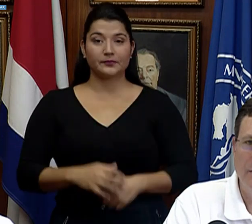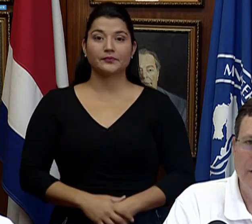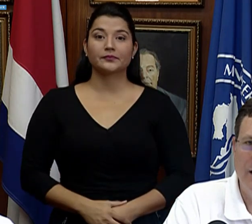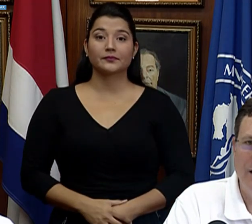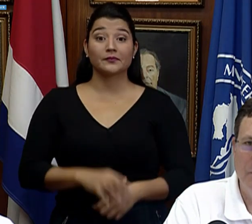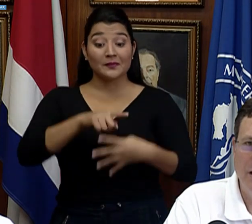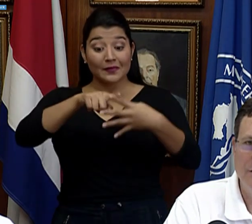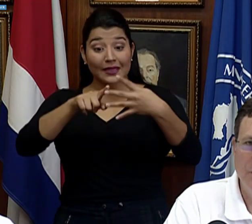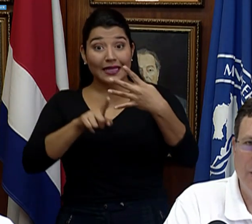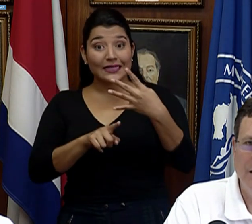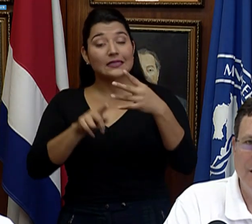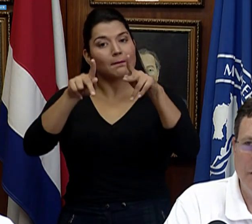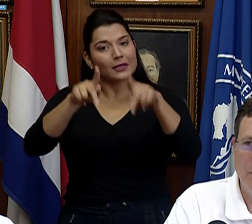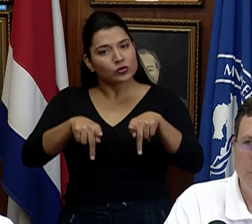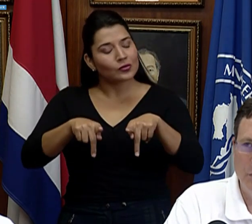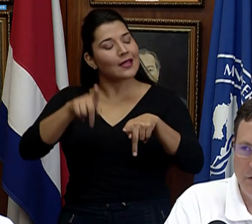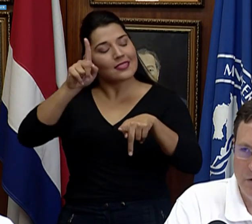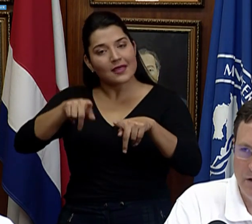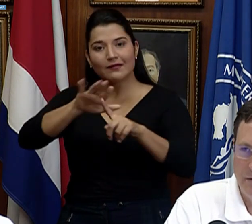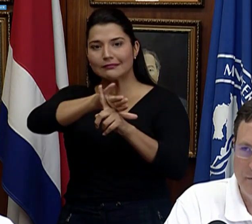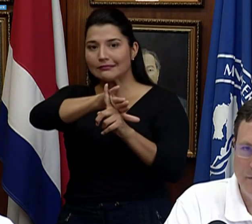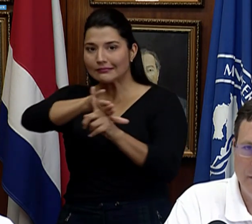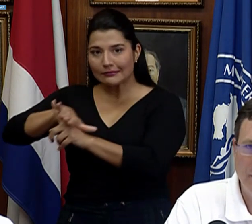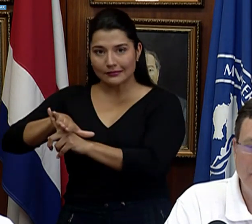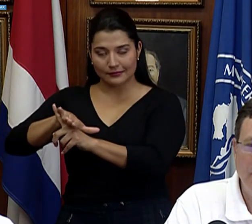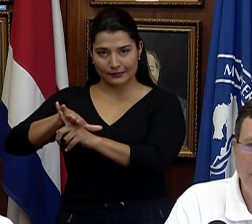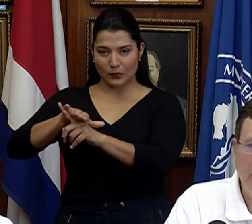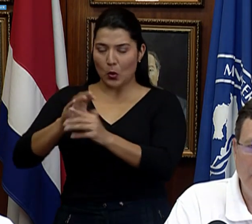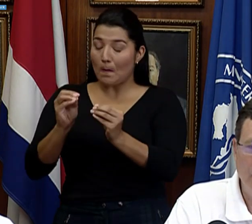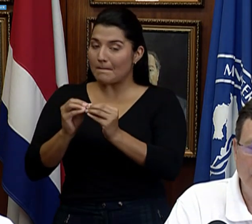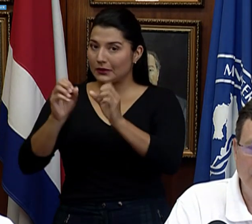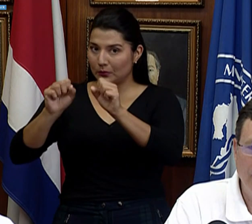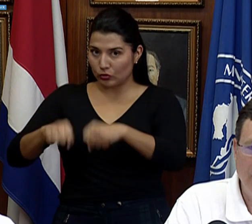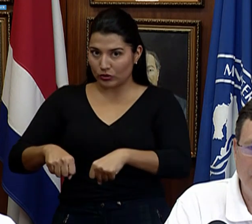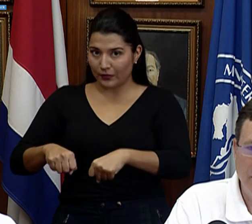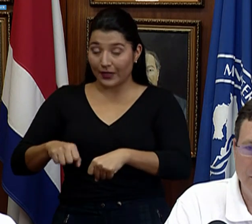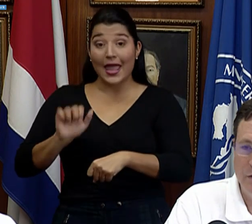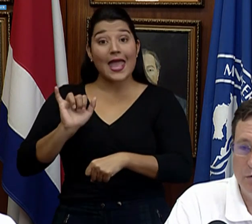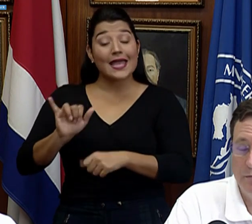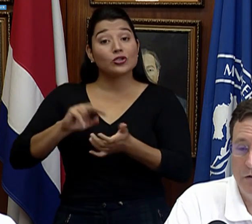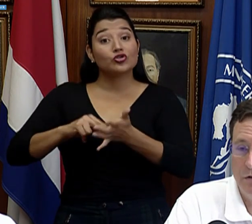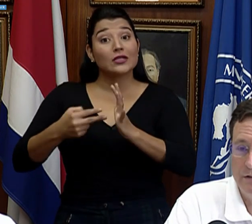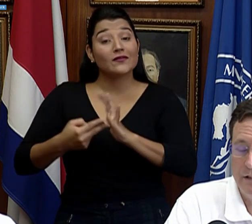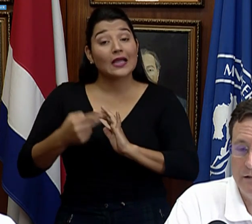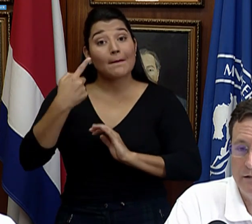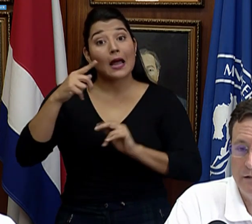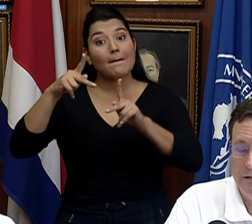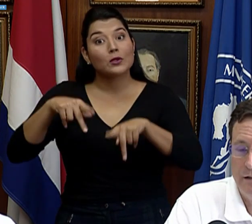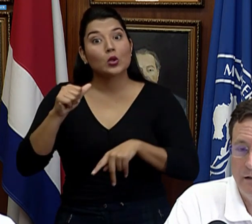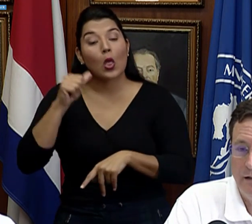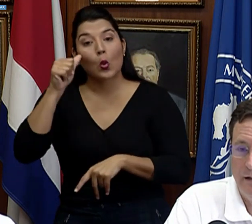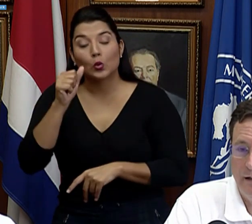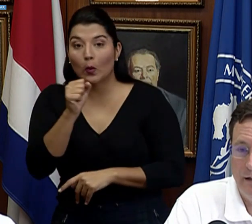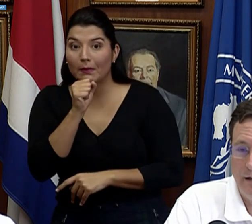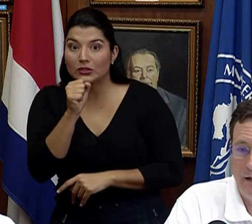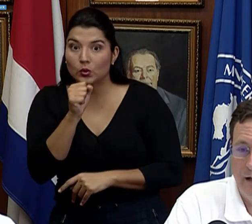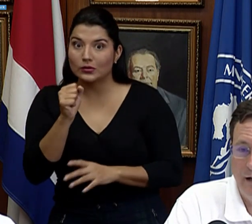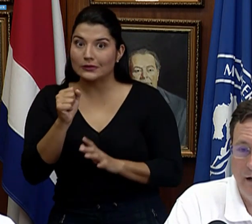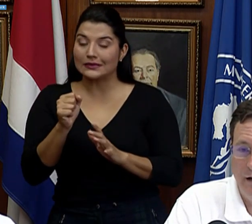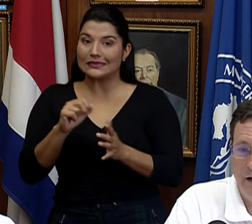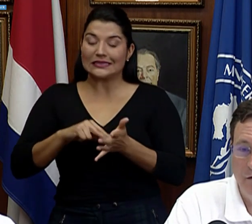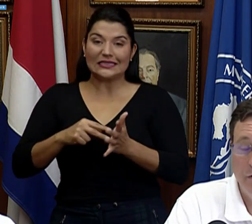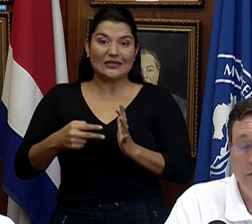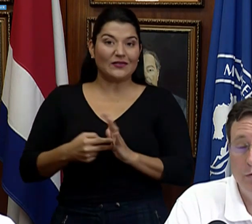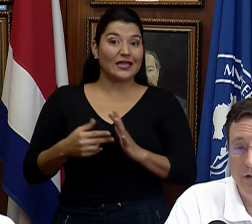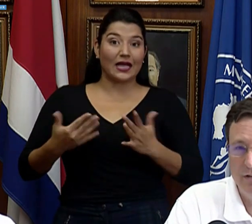que mantenerse en el máximo aislamiento posible. Y eso significa para los adultos mayores es que